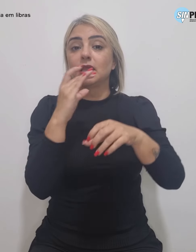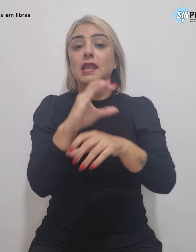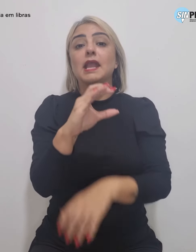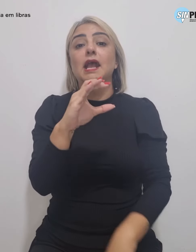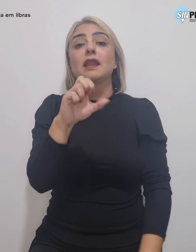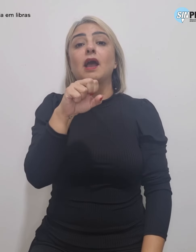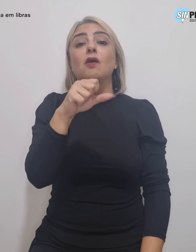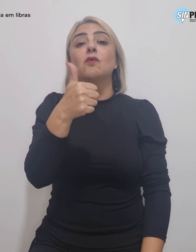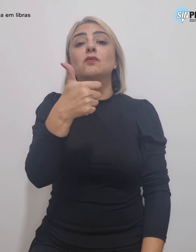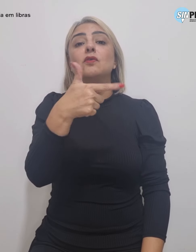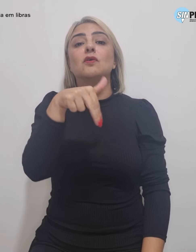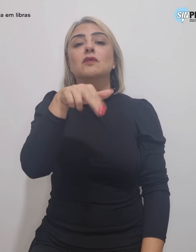NET.